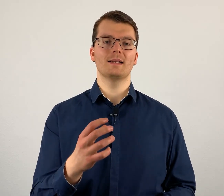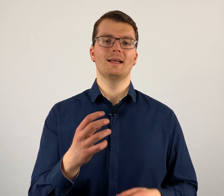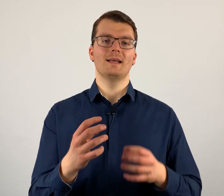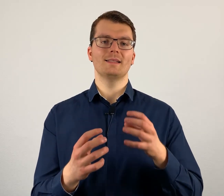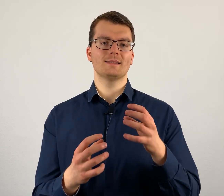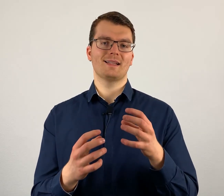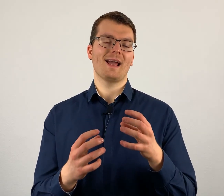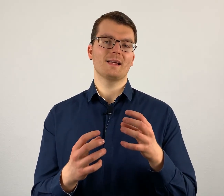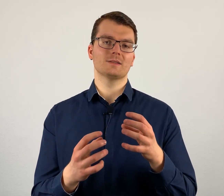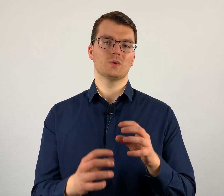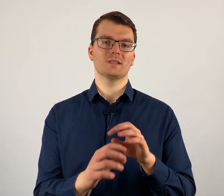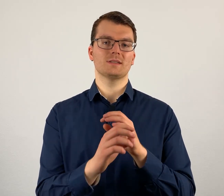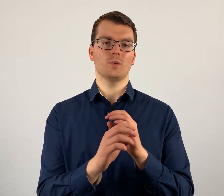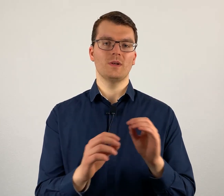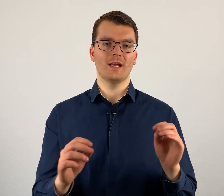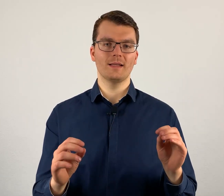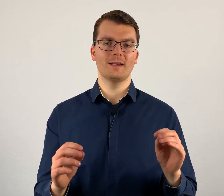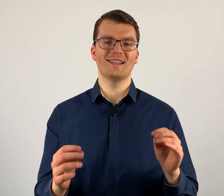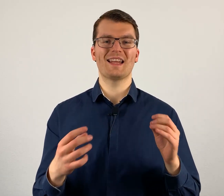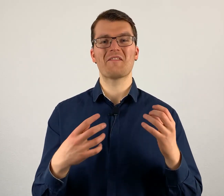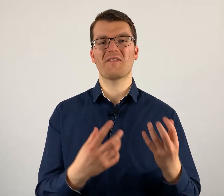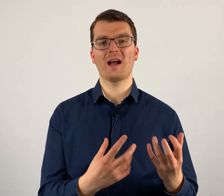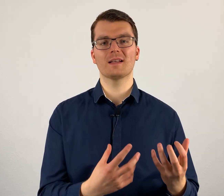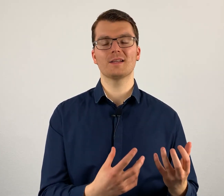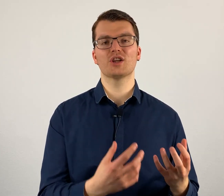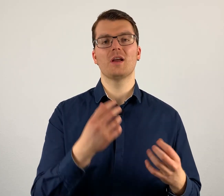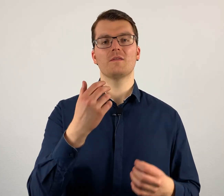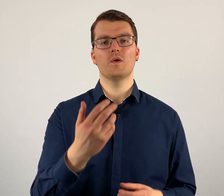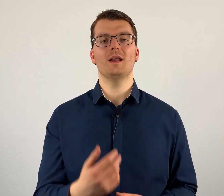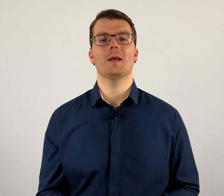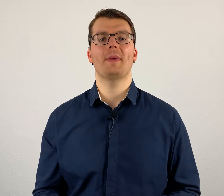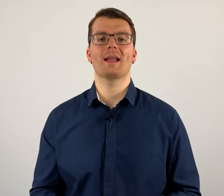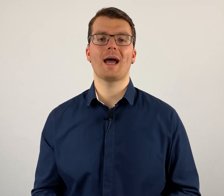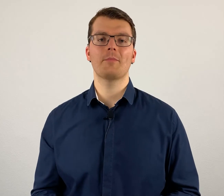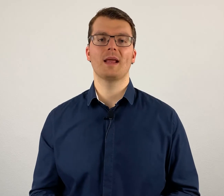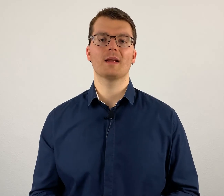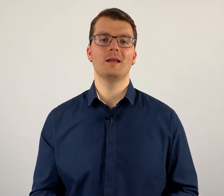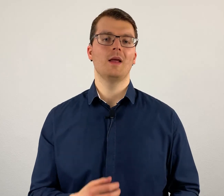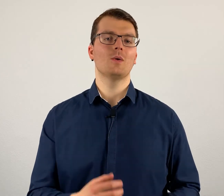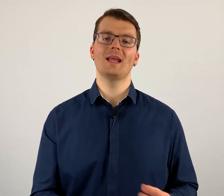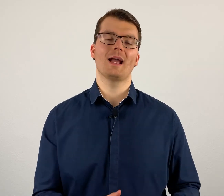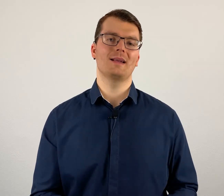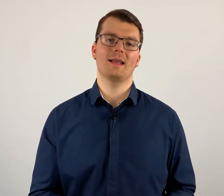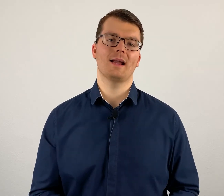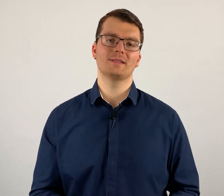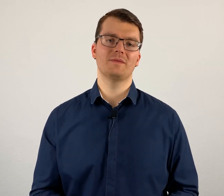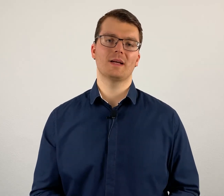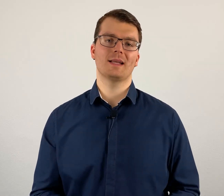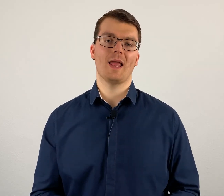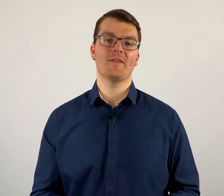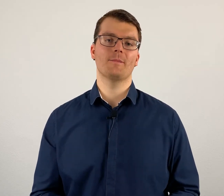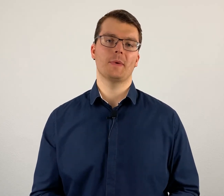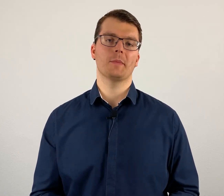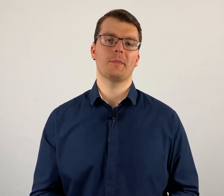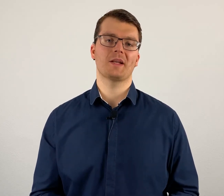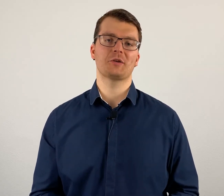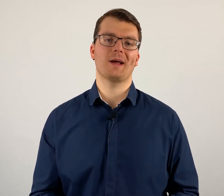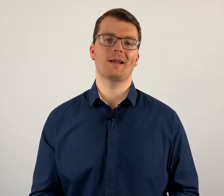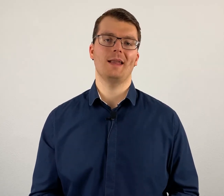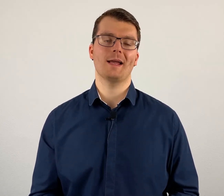ist es leider so, dass die Untertitel dich faktisch von den Gebärden ablenken und dir eigentlich gar nicht so wirklich helfen beim Gebärdensprachenlernen.